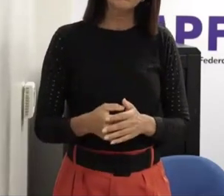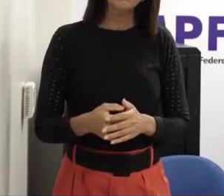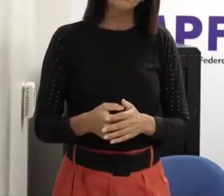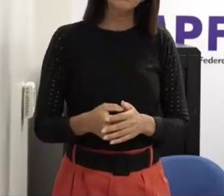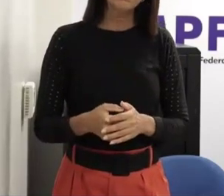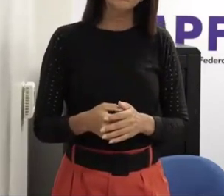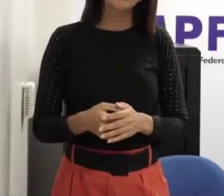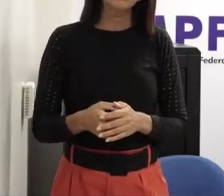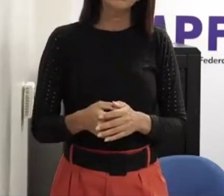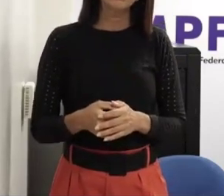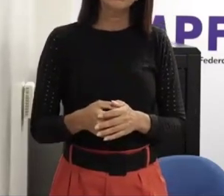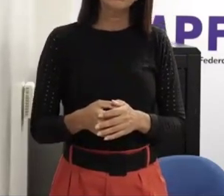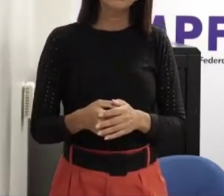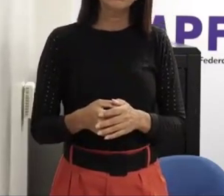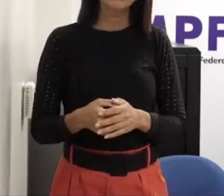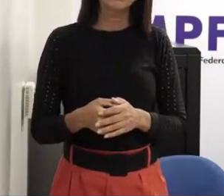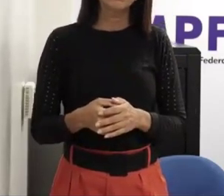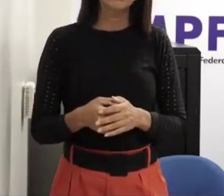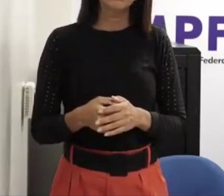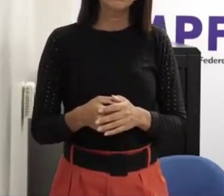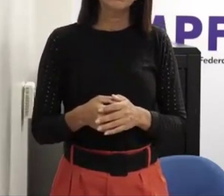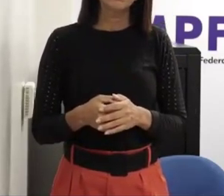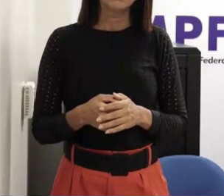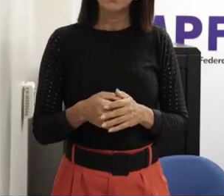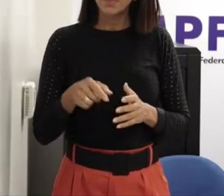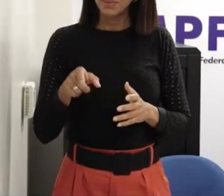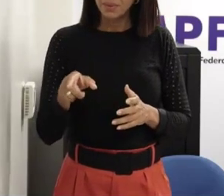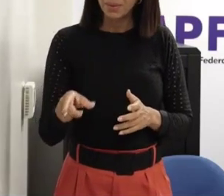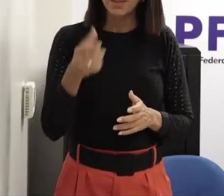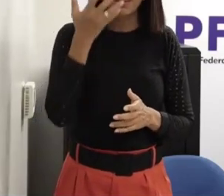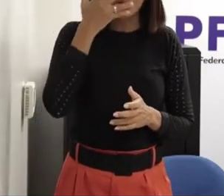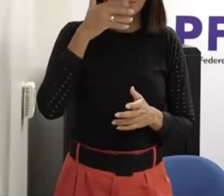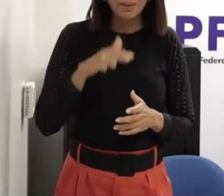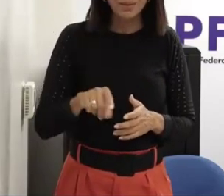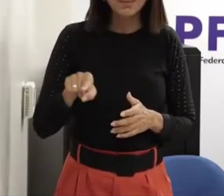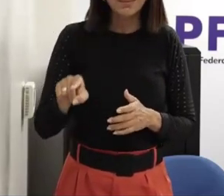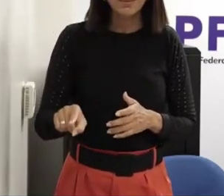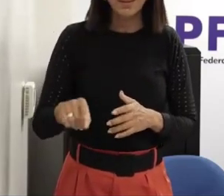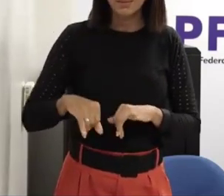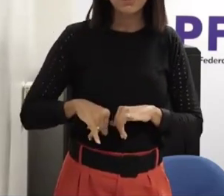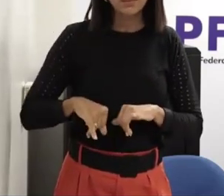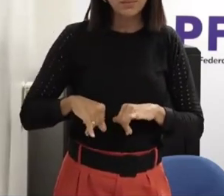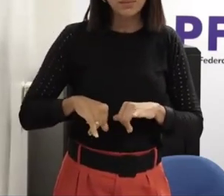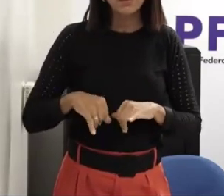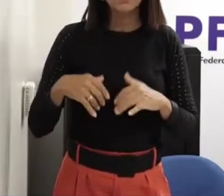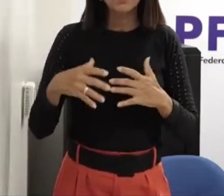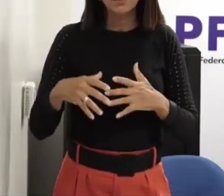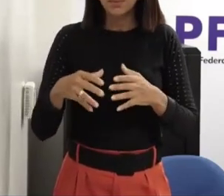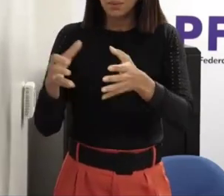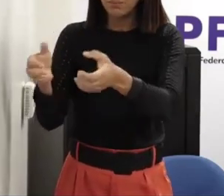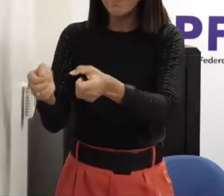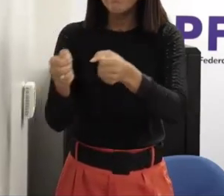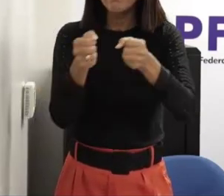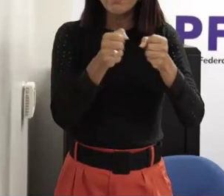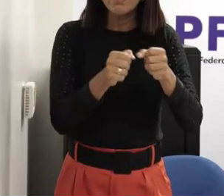em relação a um ambiente que possa ser acolhido para levar a cabo uma denúncia porque lembrando que tem gente que fica